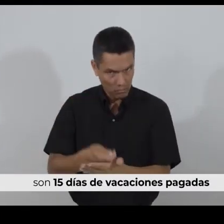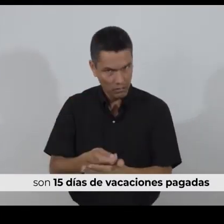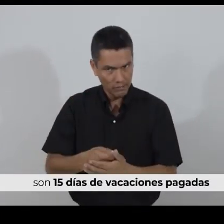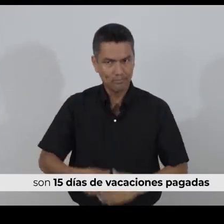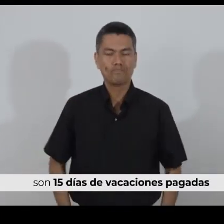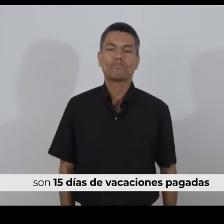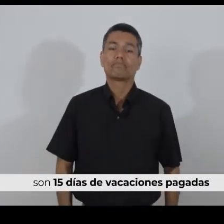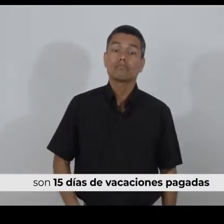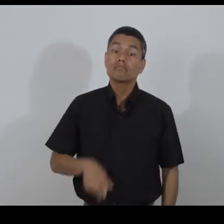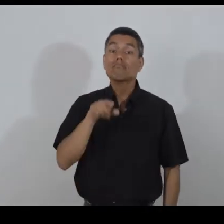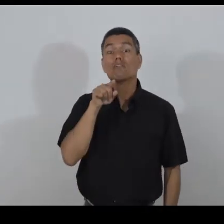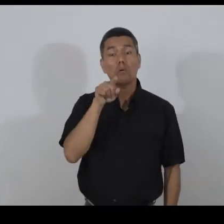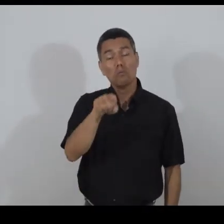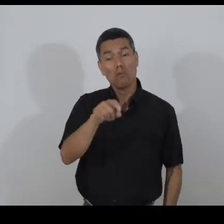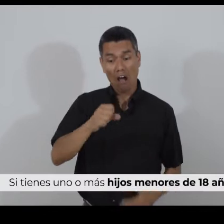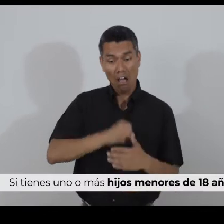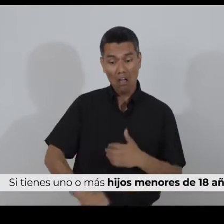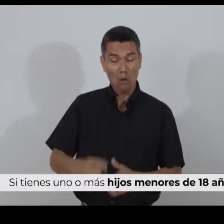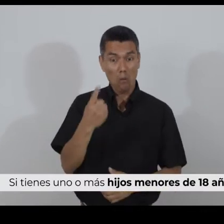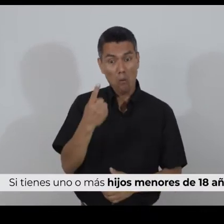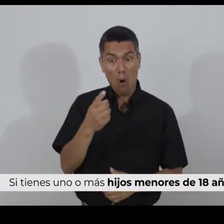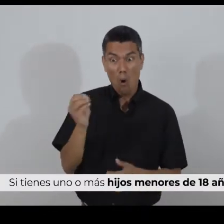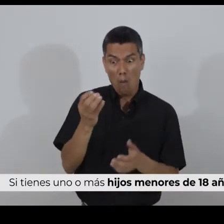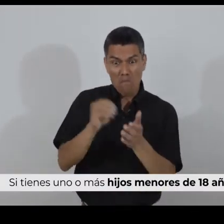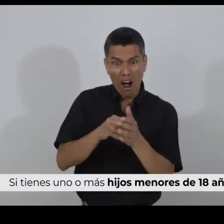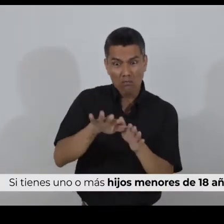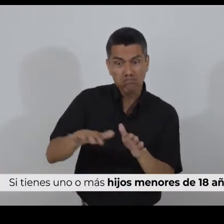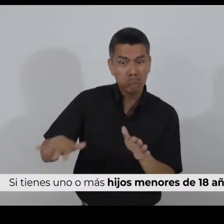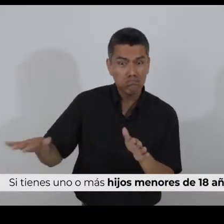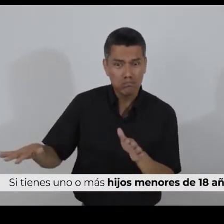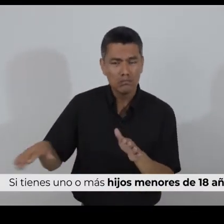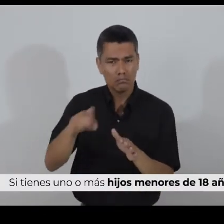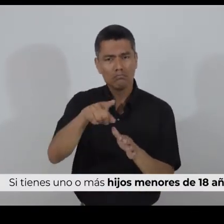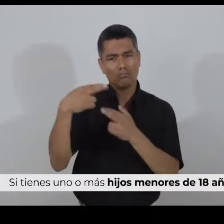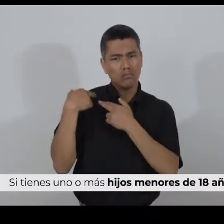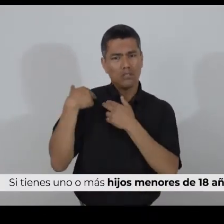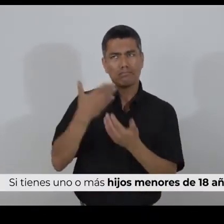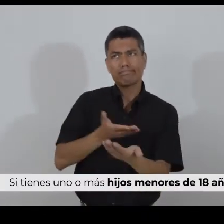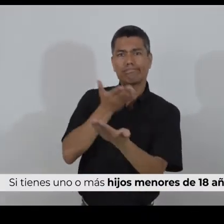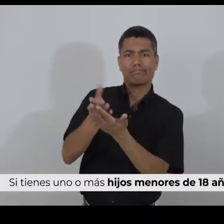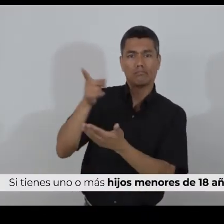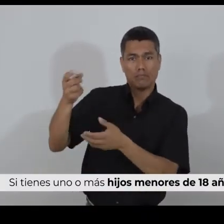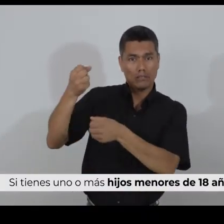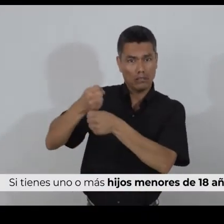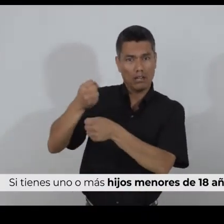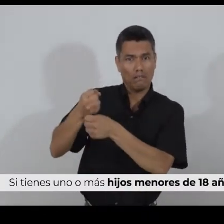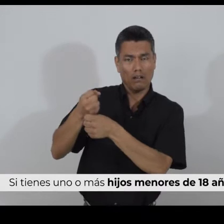pagadas. Si tienes uno o más hijos menores de 18 años,